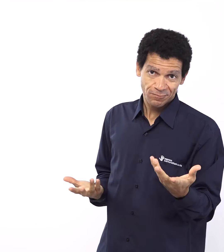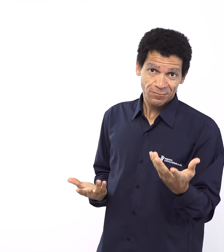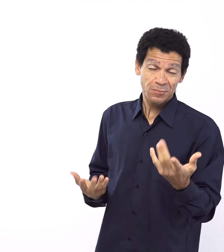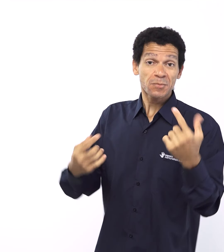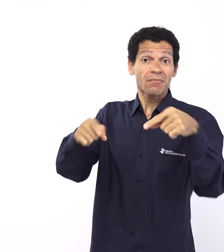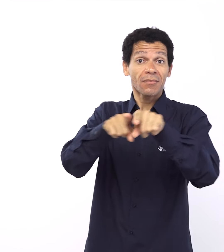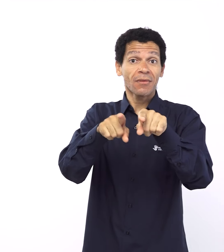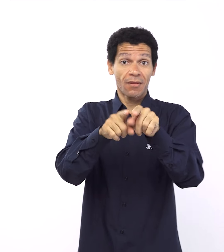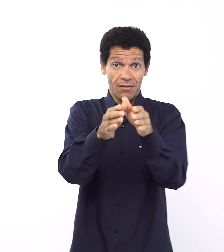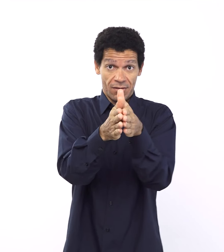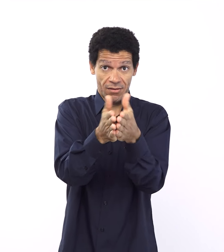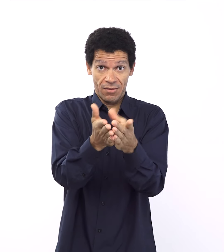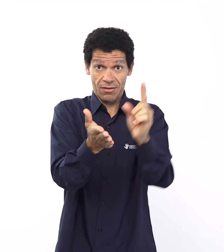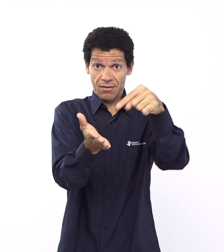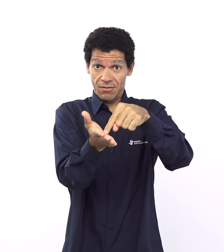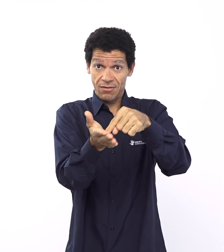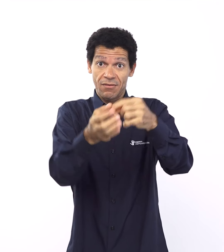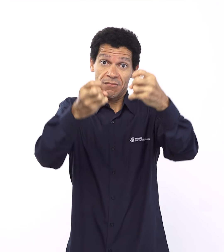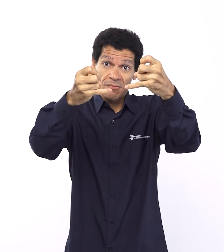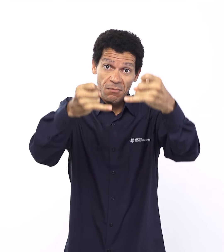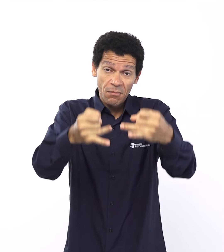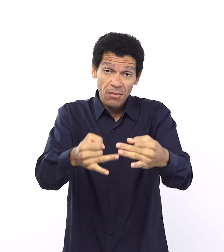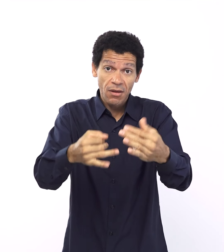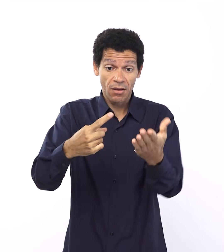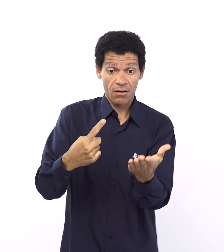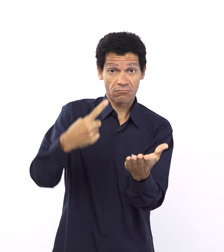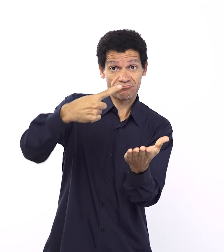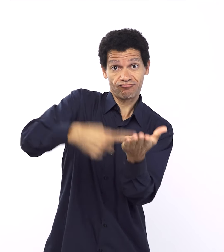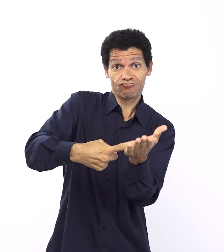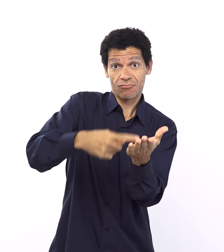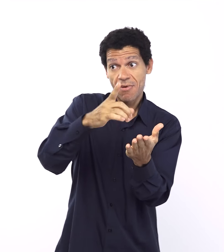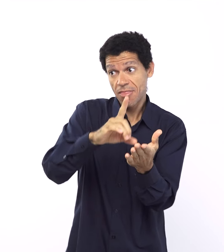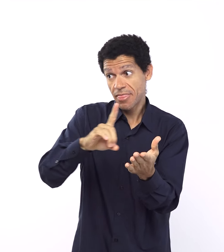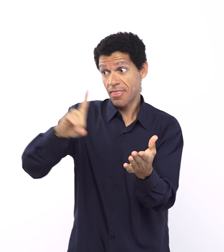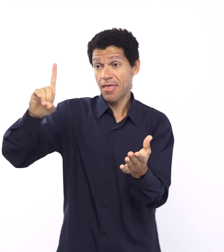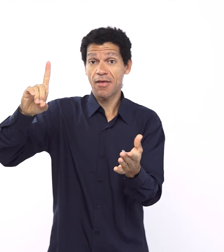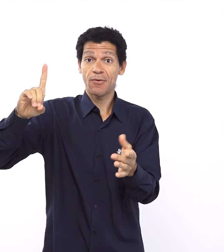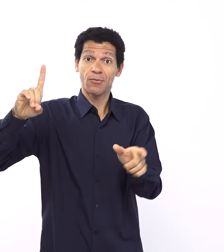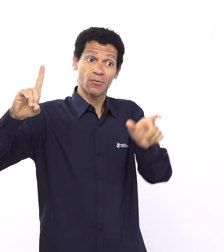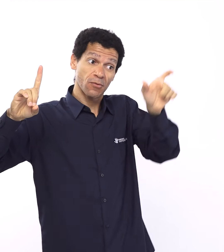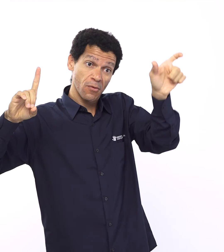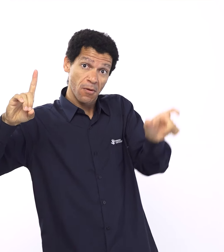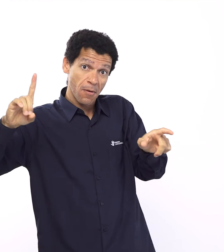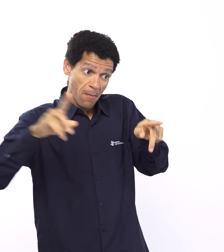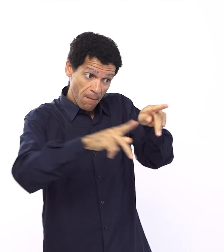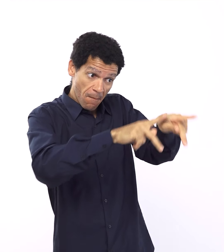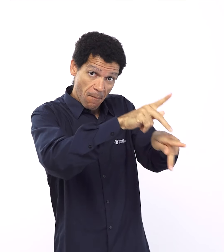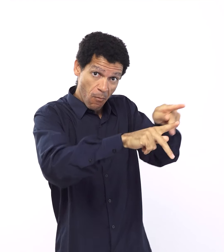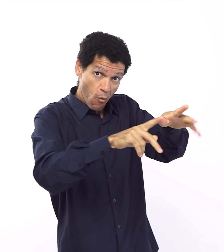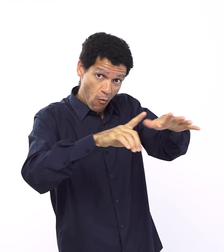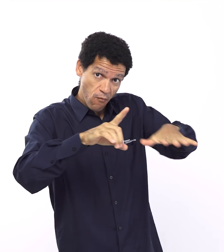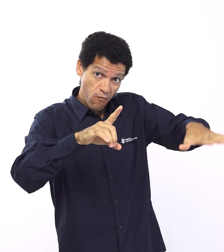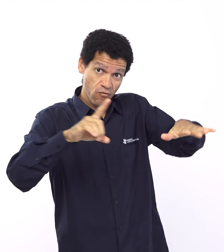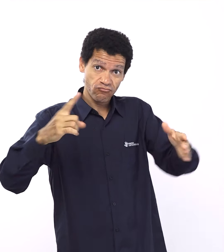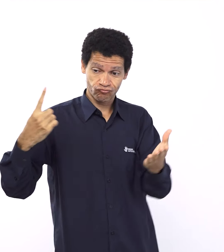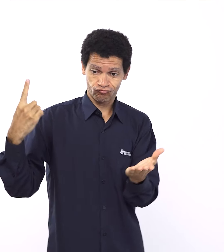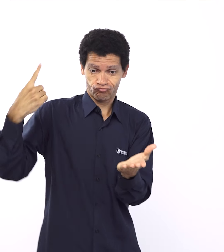aliança que Deus entra com o homem e que ele reforça com os patriarcas, elas são, talvez, o maior